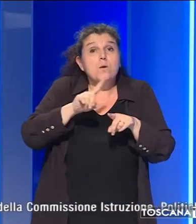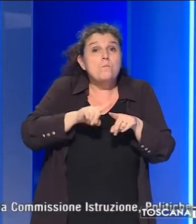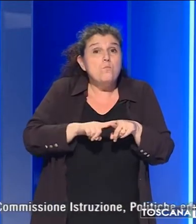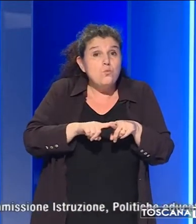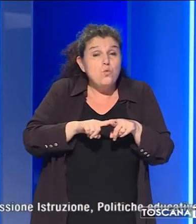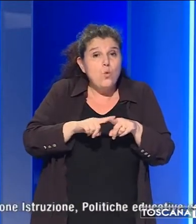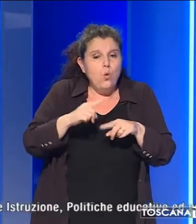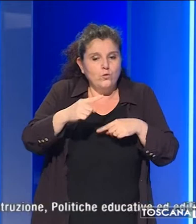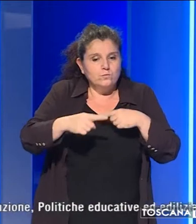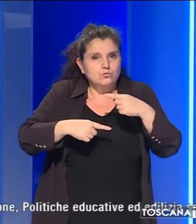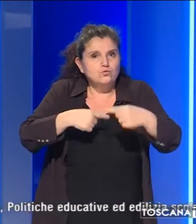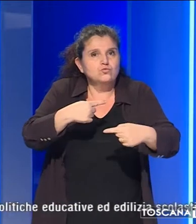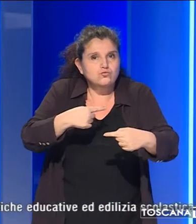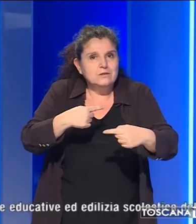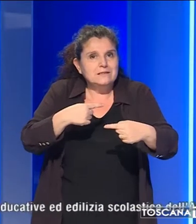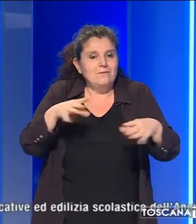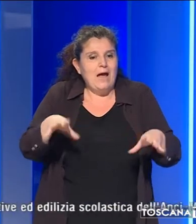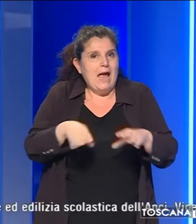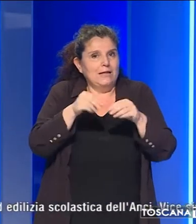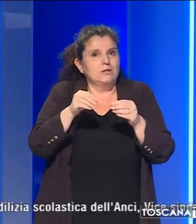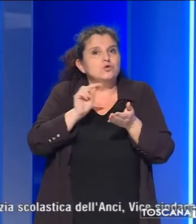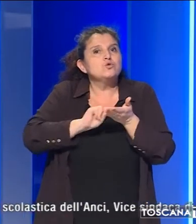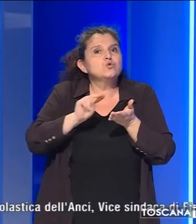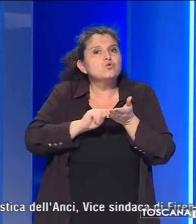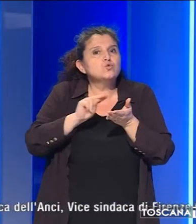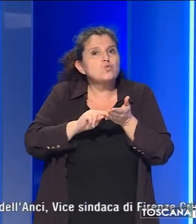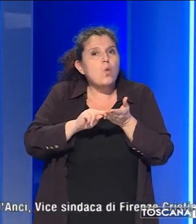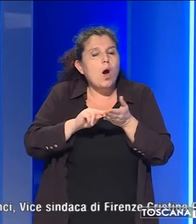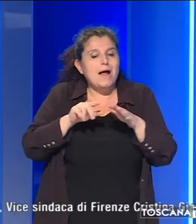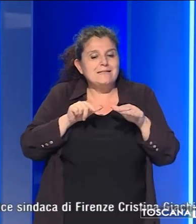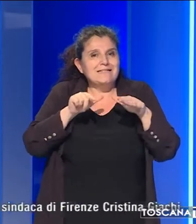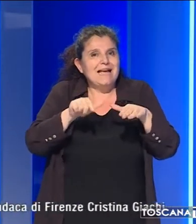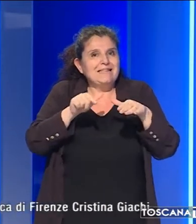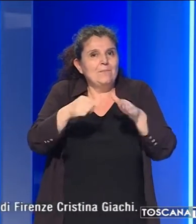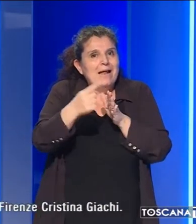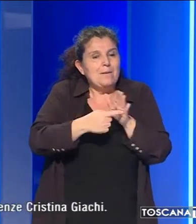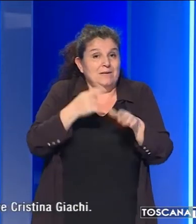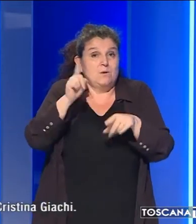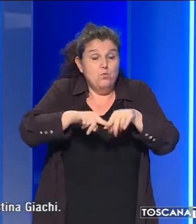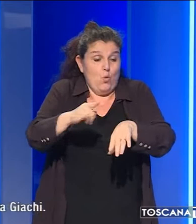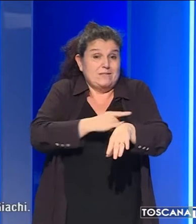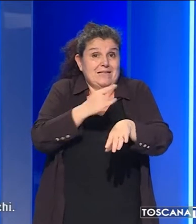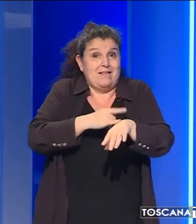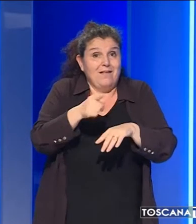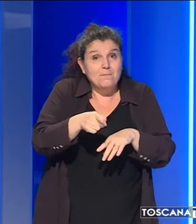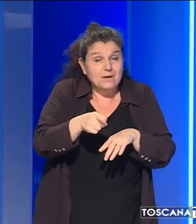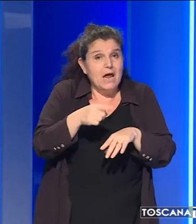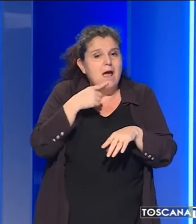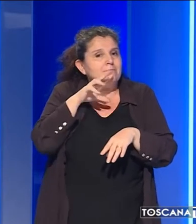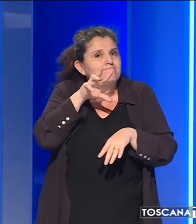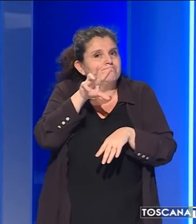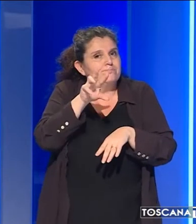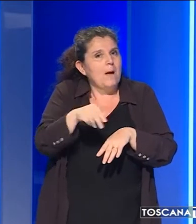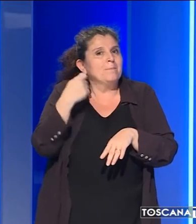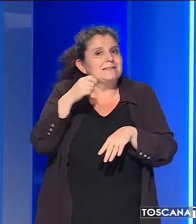successiva ripresa della scuola in queste settimane e mesi e a settembre. È quanto ha sottolineato il presidente